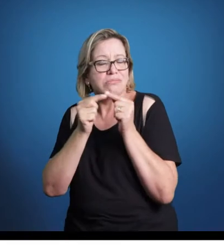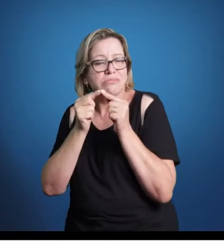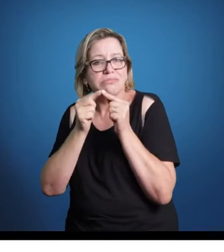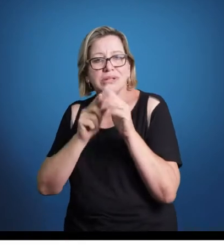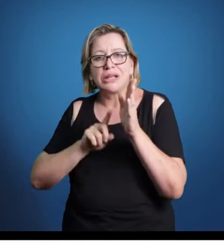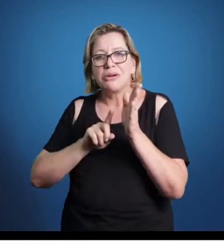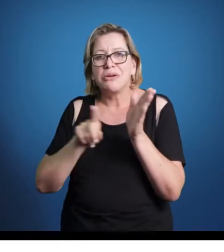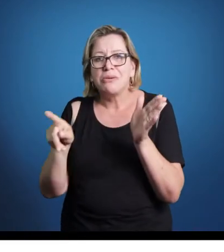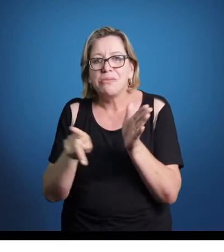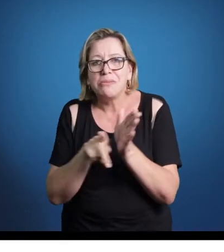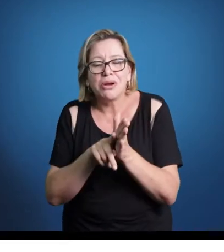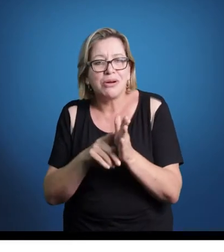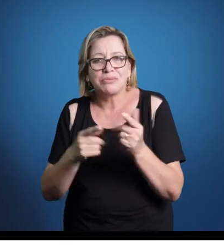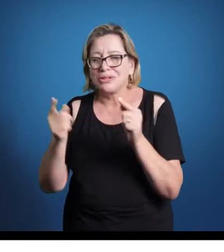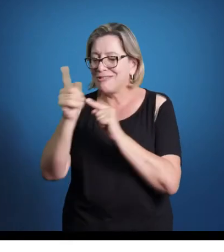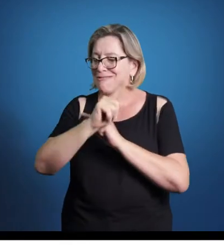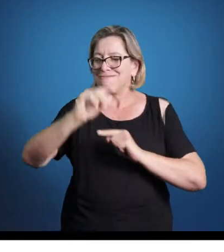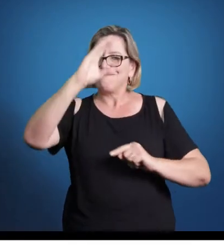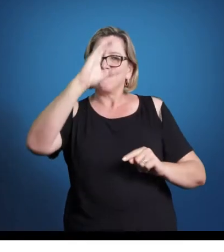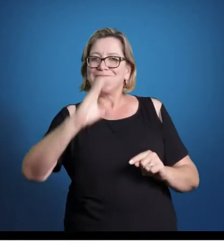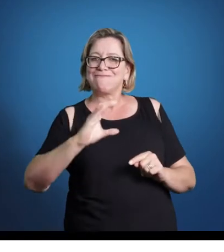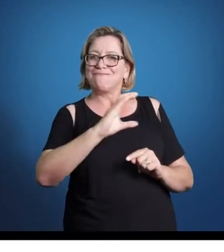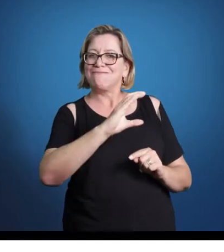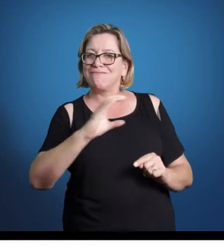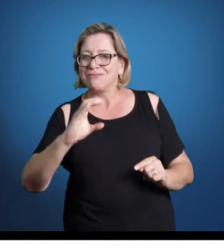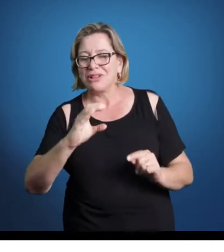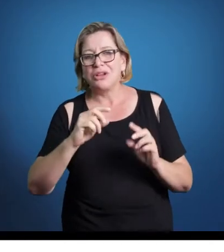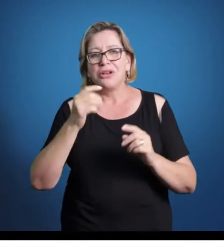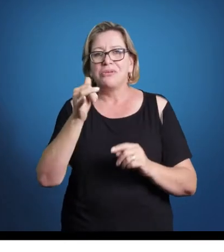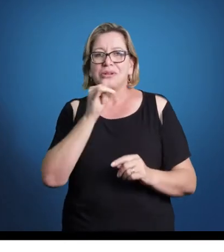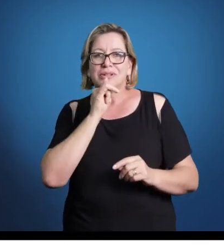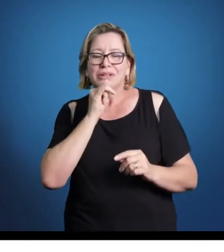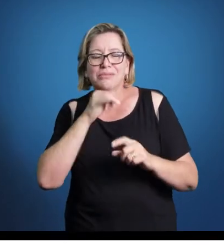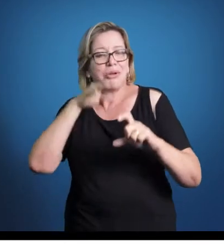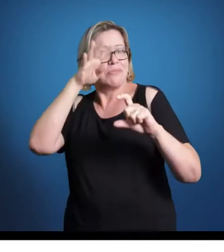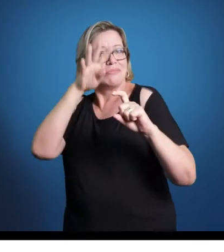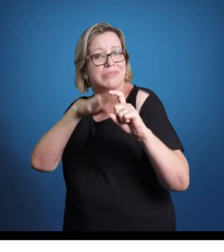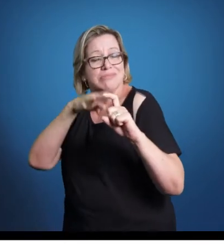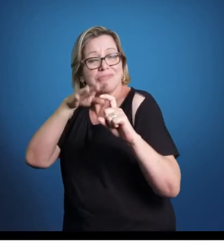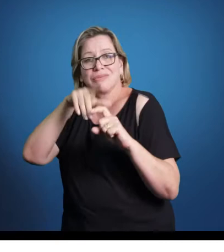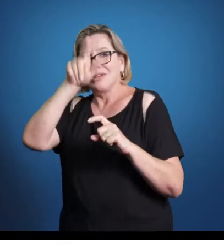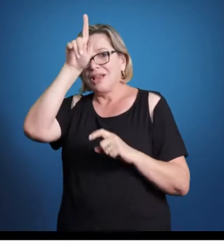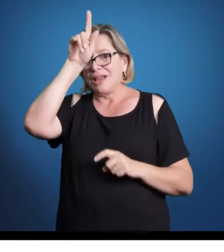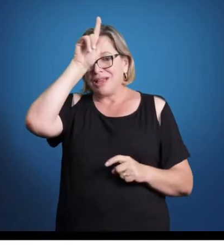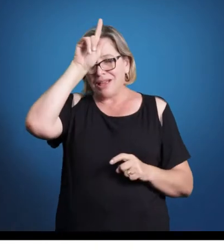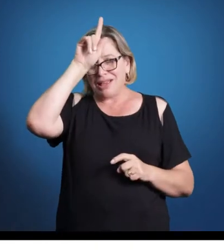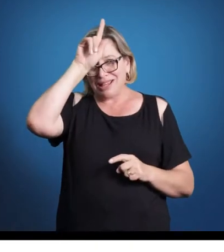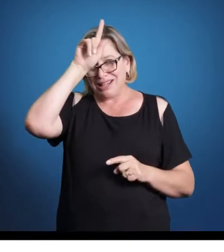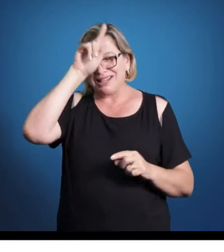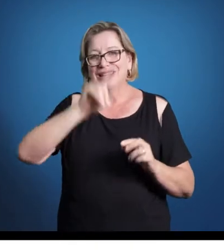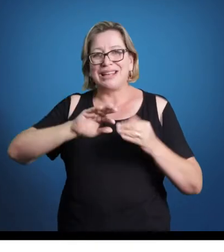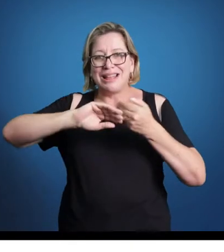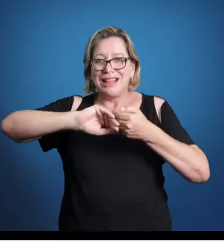de cunho não cristão. Como, por exemplo, a mitologia grega, que é algo super revisitado